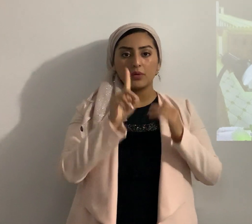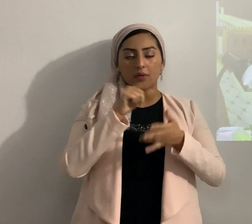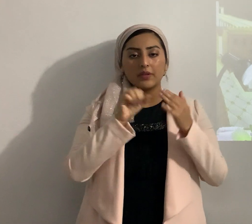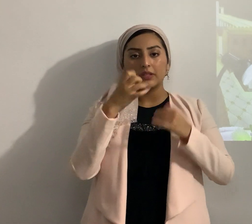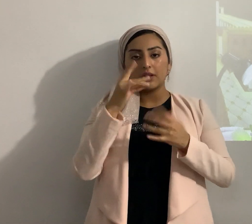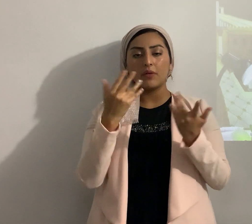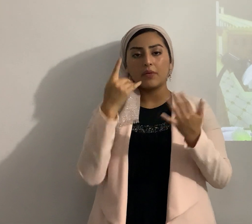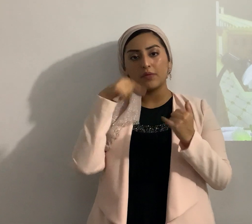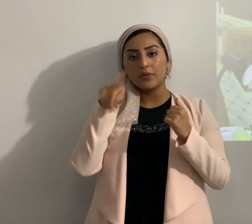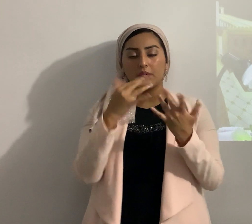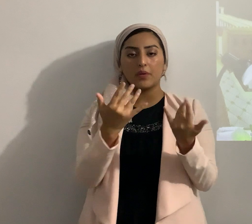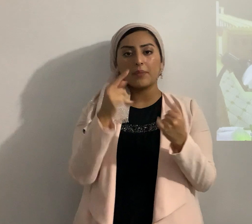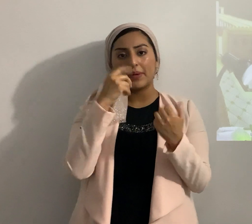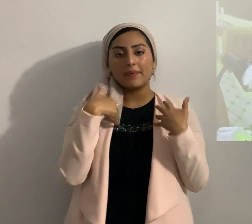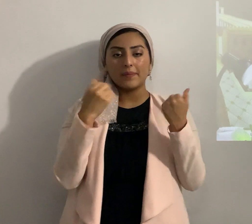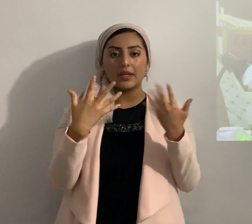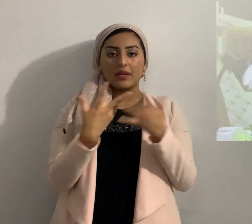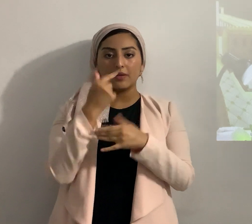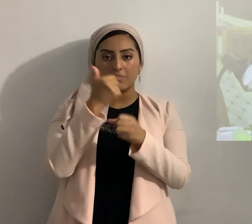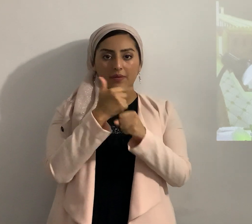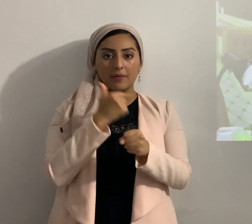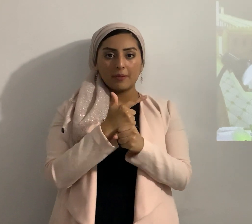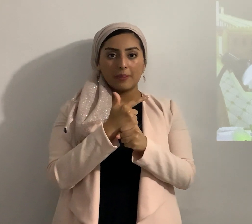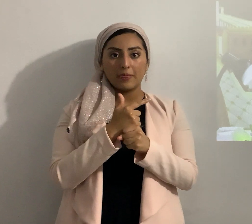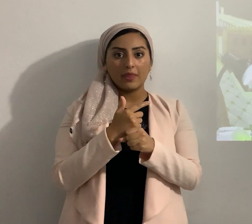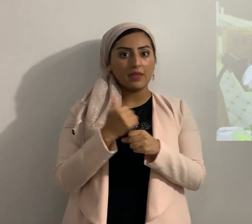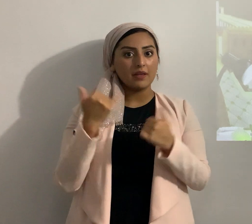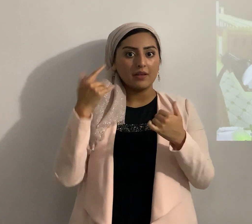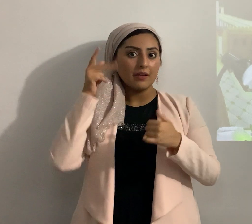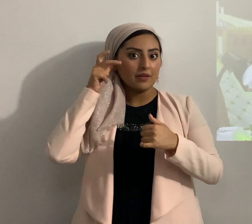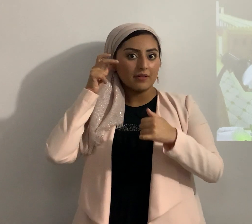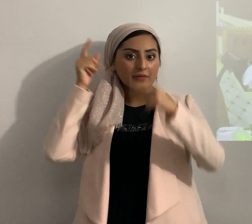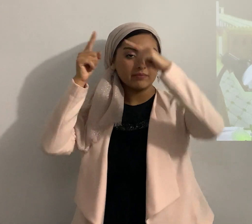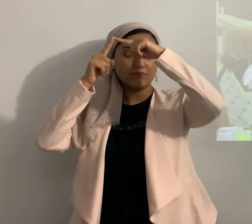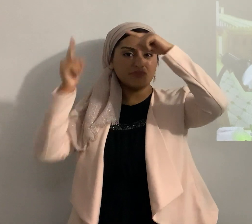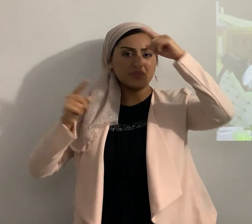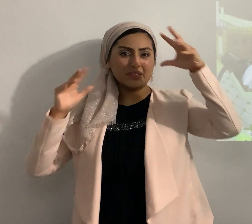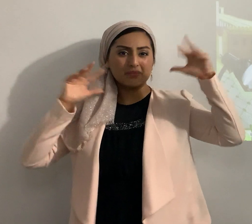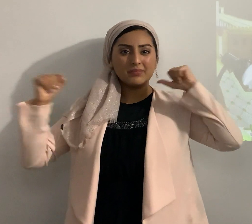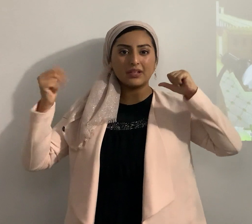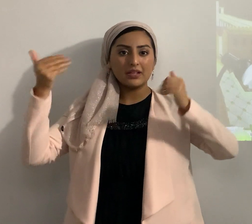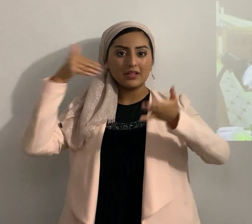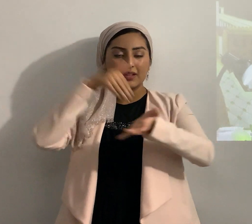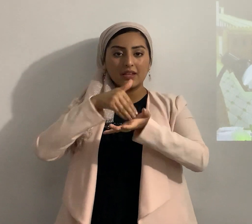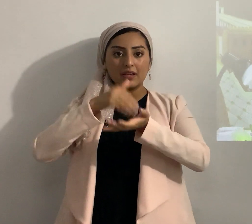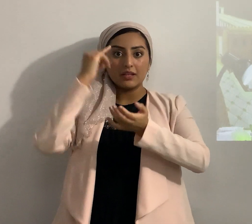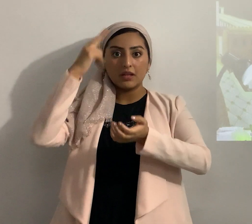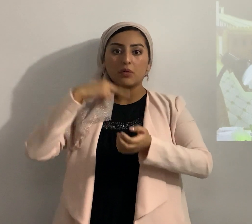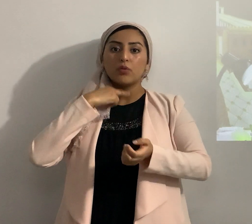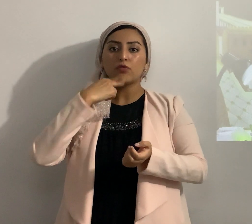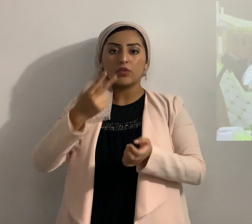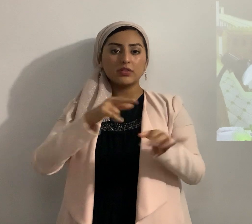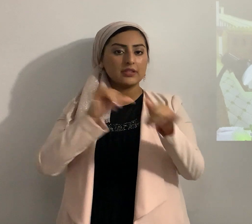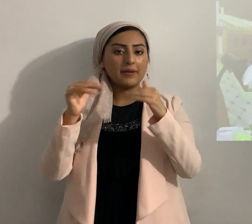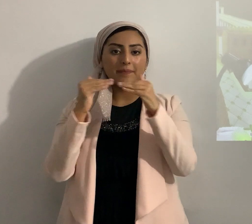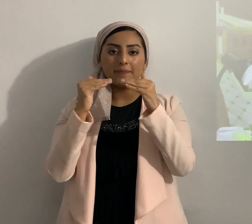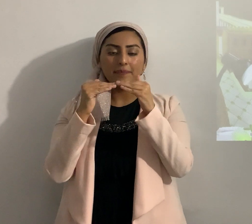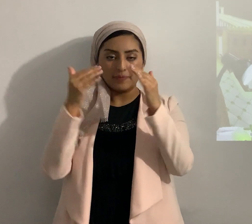espero tantito porque hay muchos nuevecitos sigue hablando el eterno aleluya aleluya bueno romanos 1